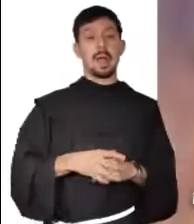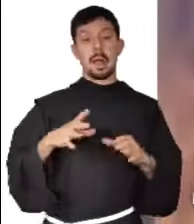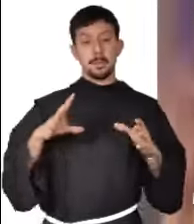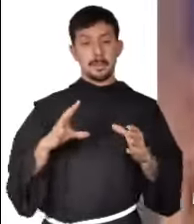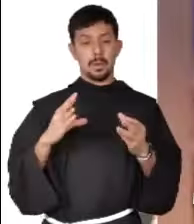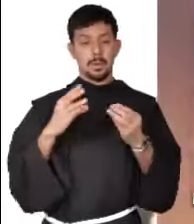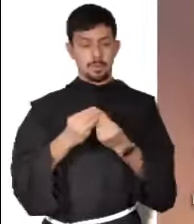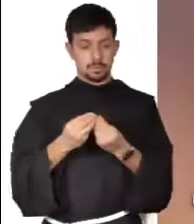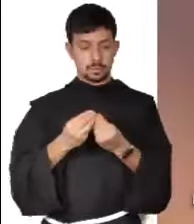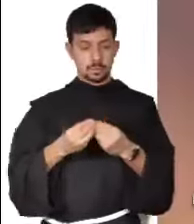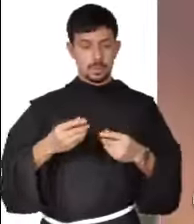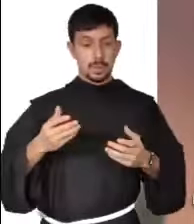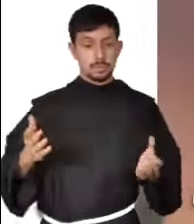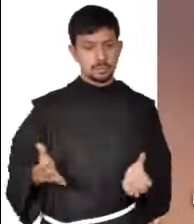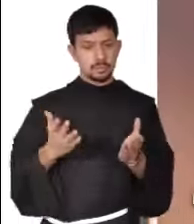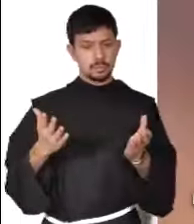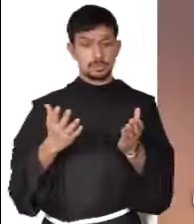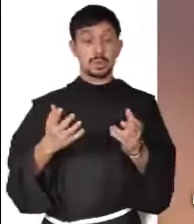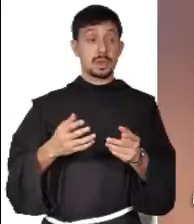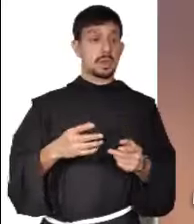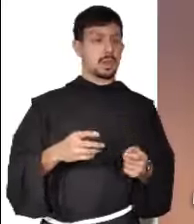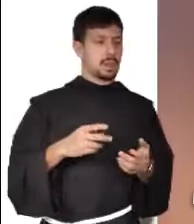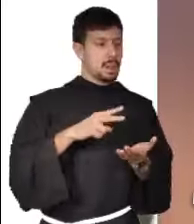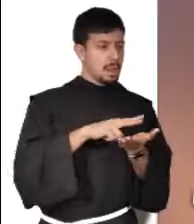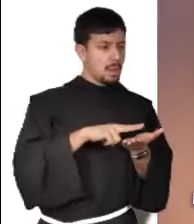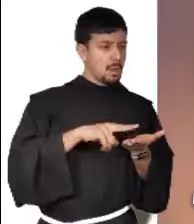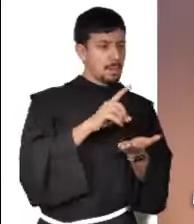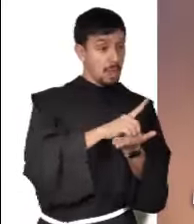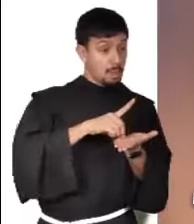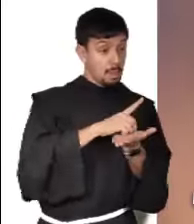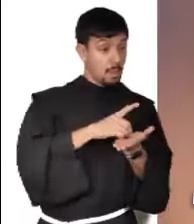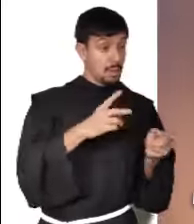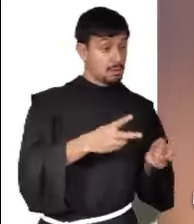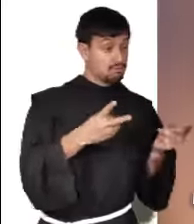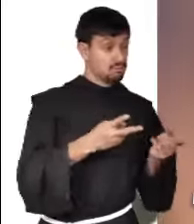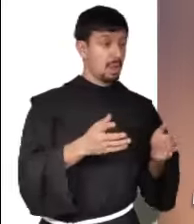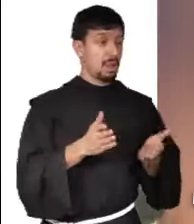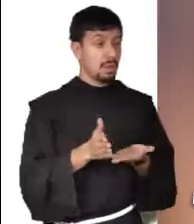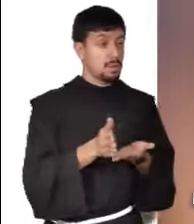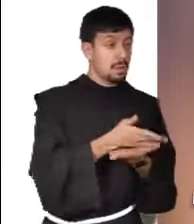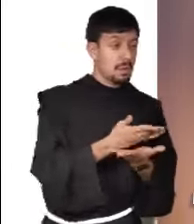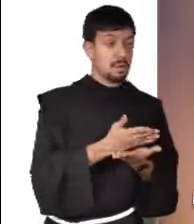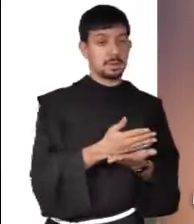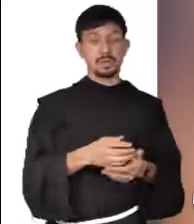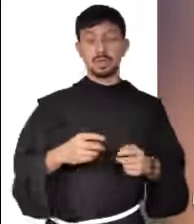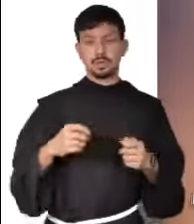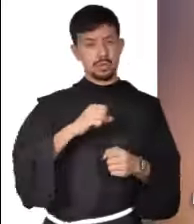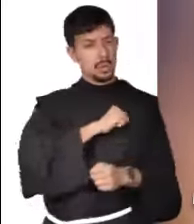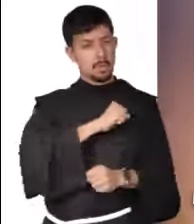componentes sociales, búsqueda de superación de la violencia y la corrupción. Al igual que Jesús,